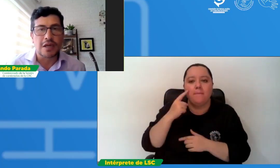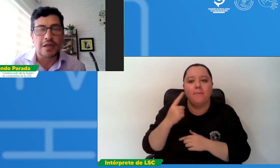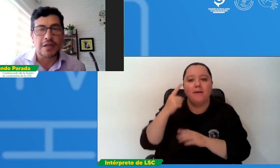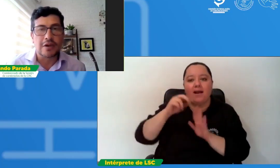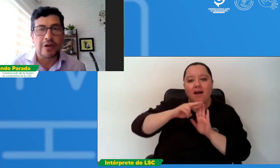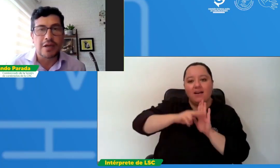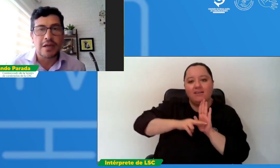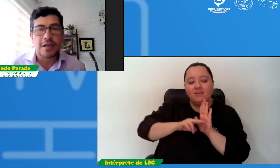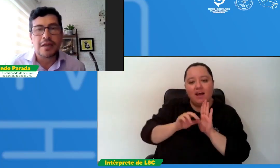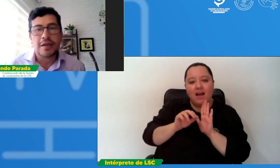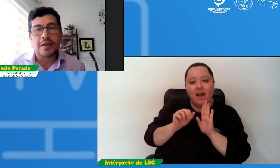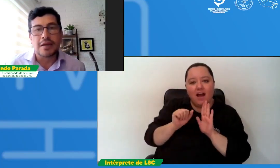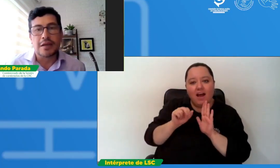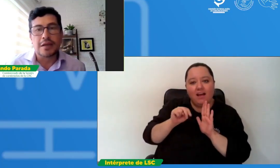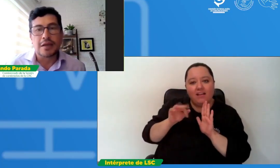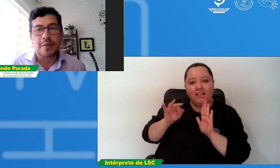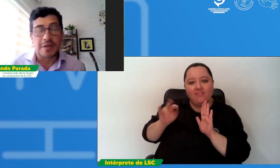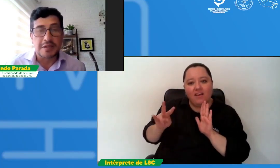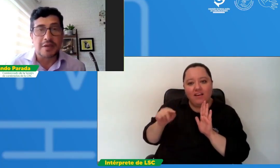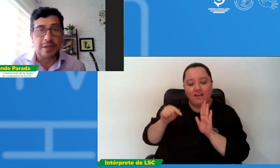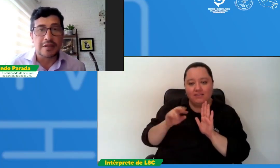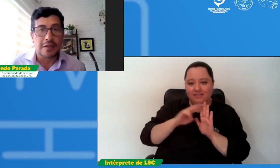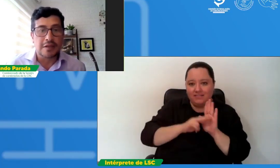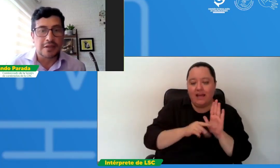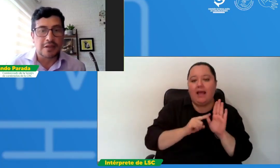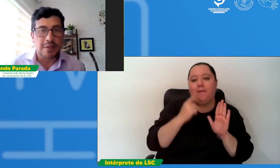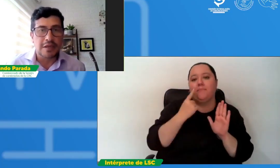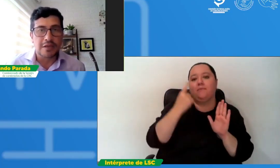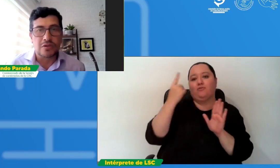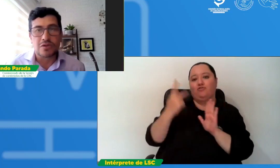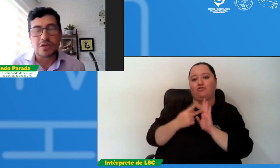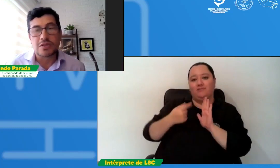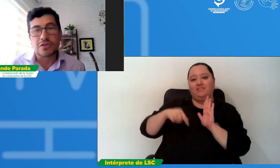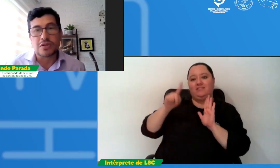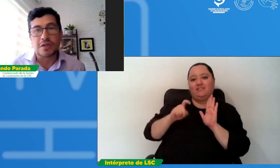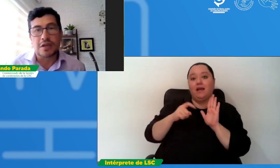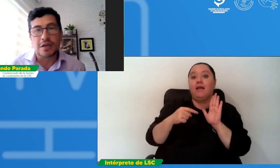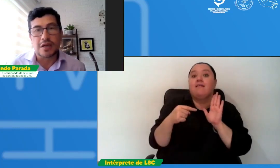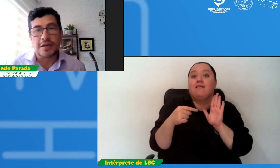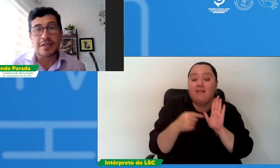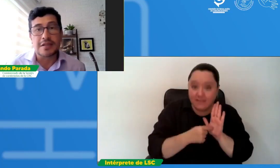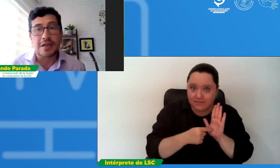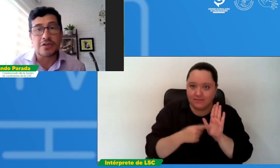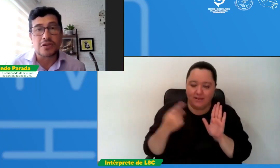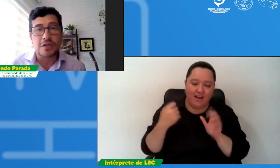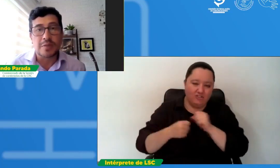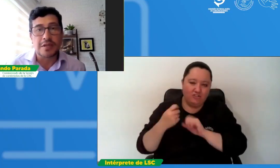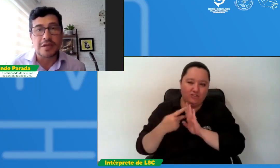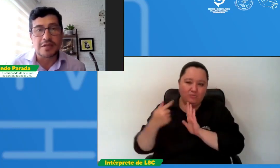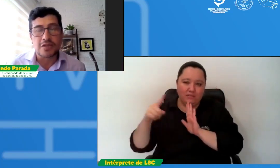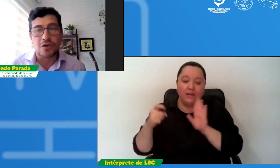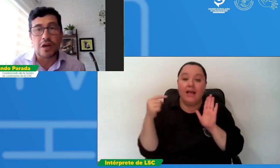la NTB, que precisamente determina la necesidad de estos sistemas de acceso, la